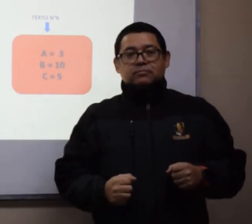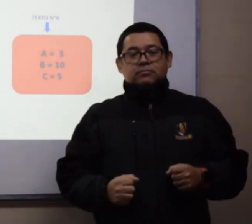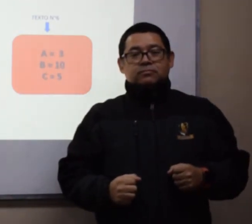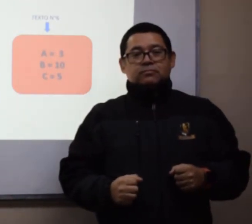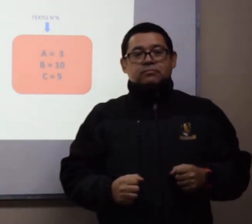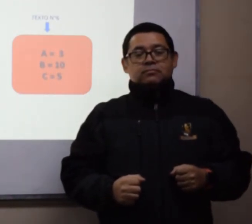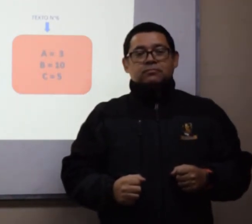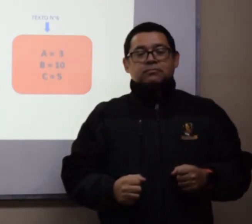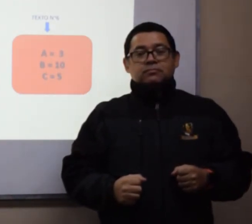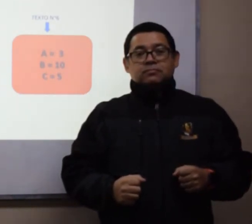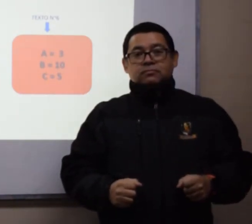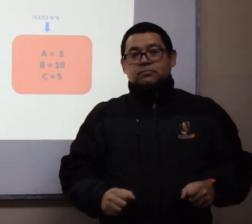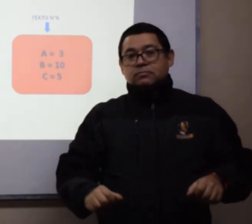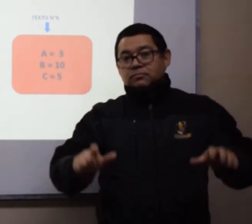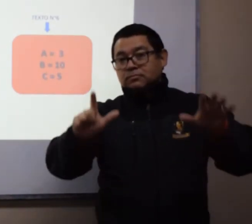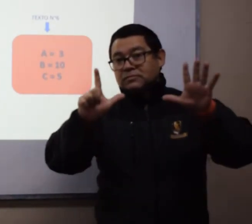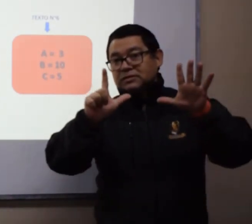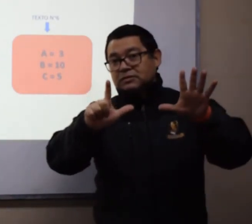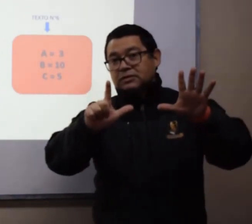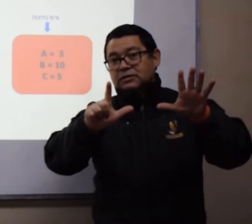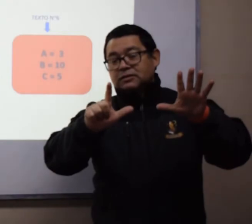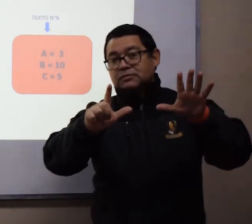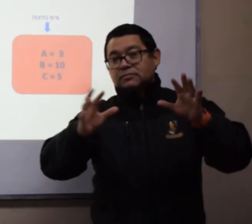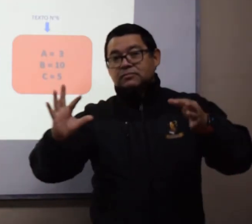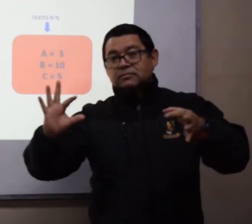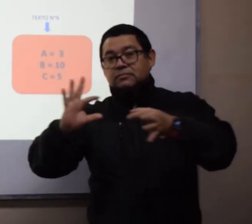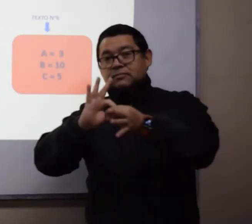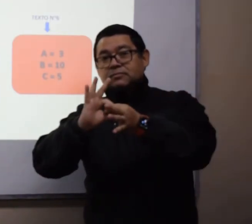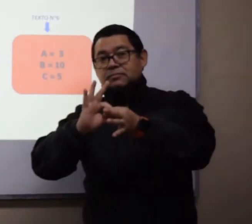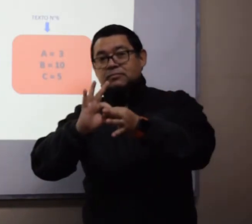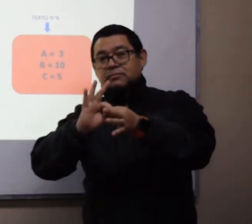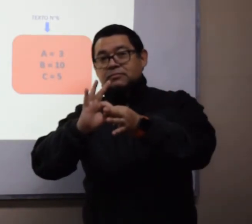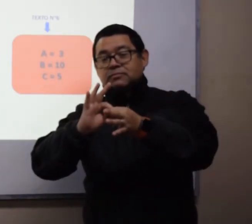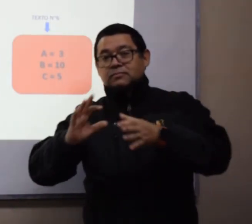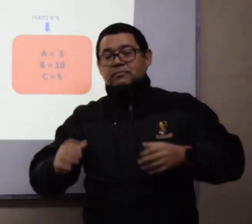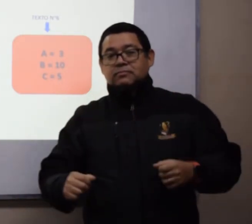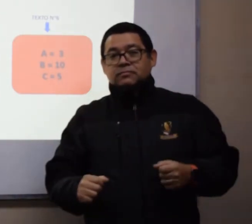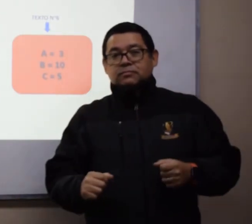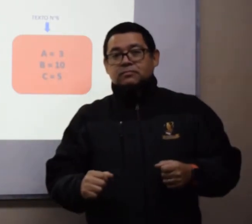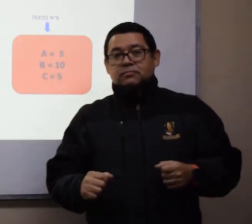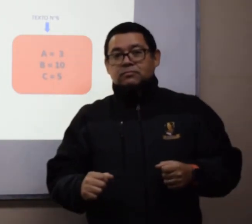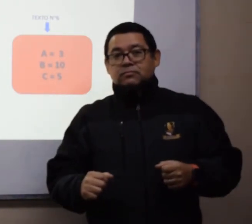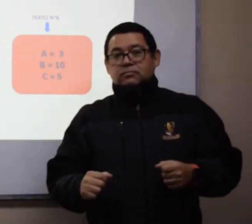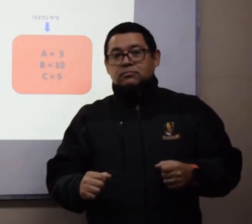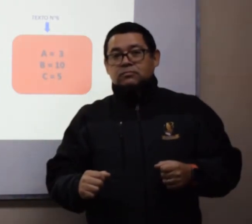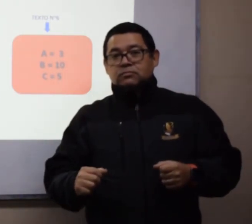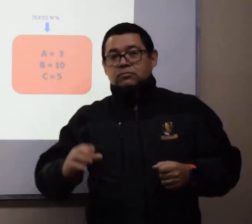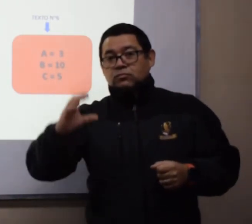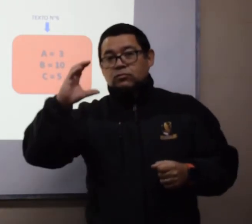La pregunta 7 está relacionada con la asignatura de consumo y calidad de vida.